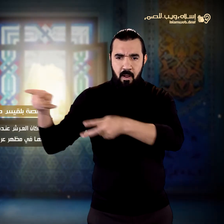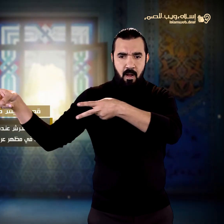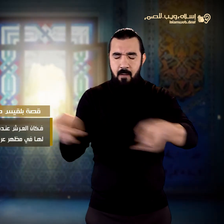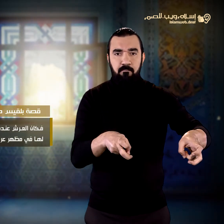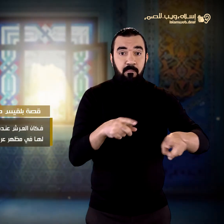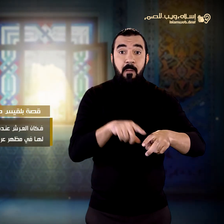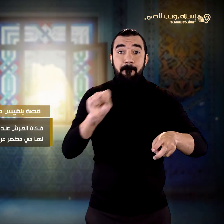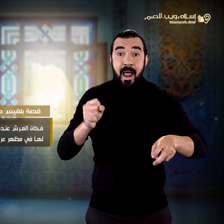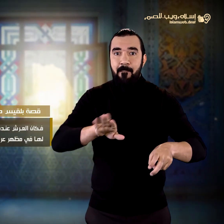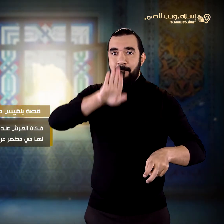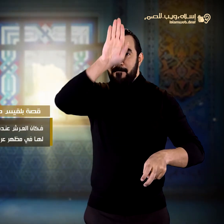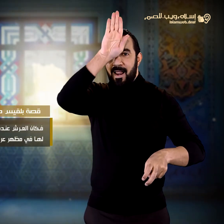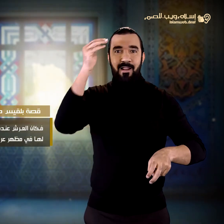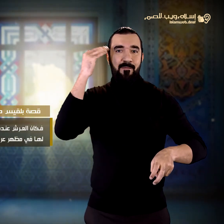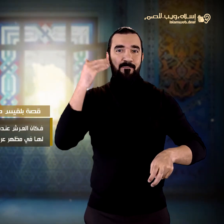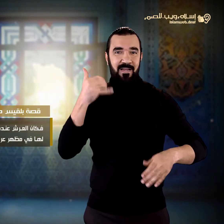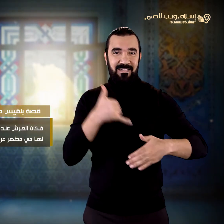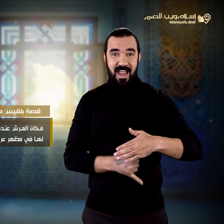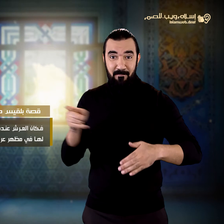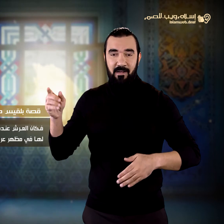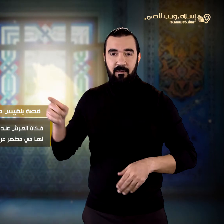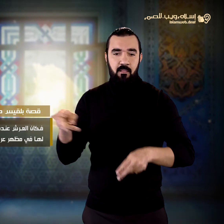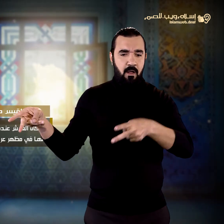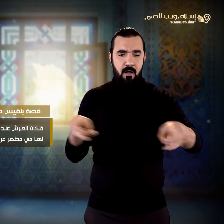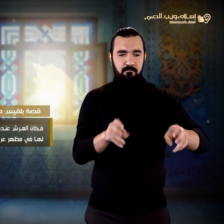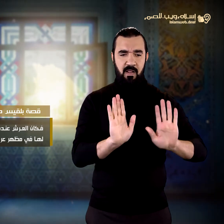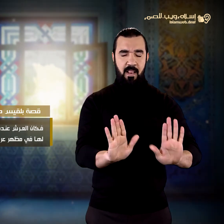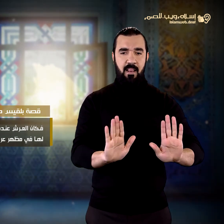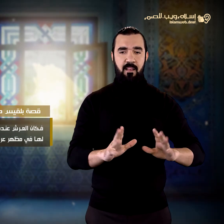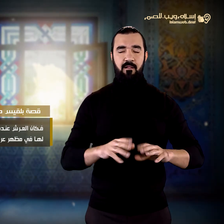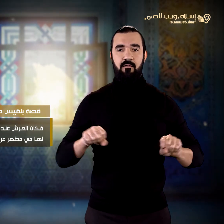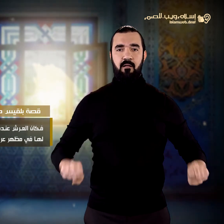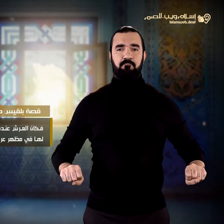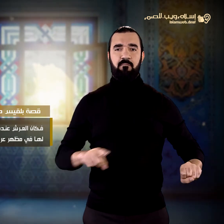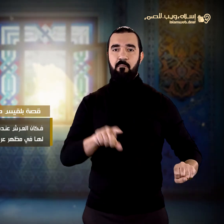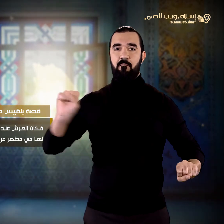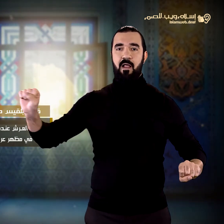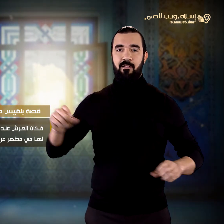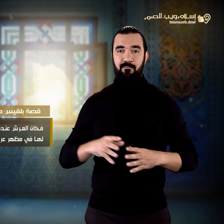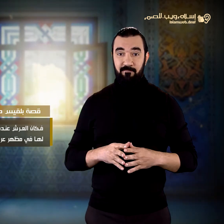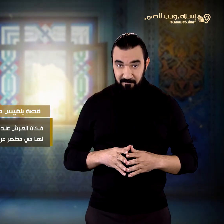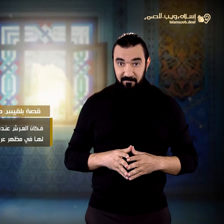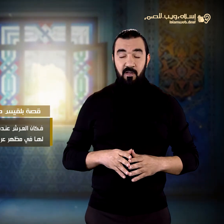وطلب من جنده أن يغير لها في مظهر عرشها قليلا